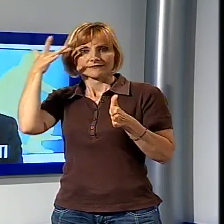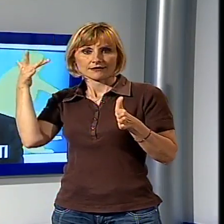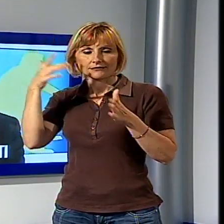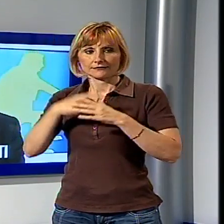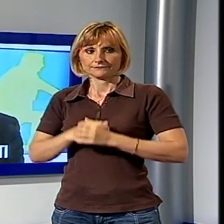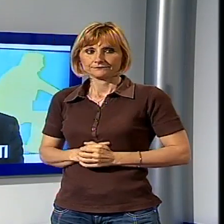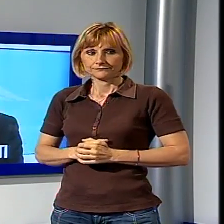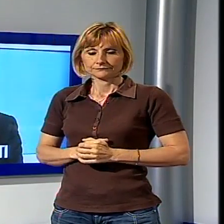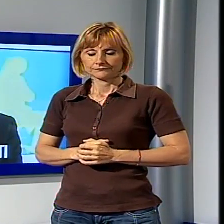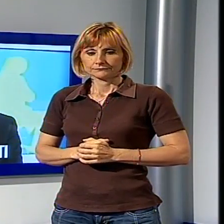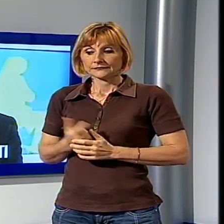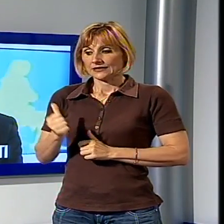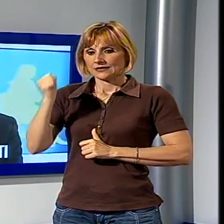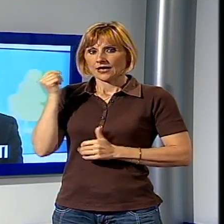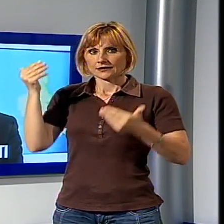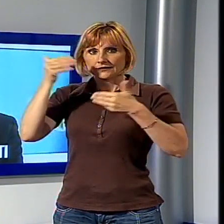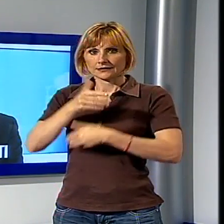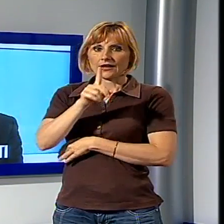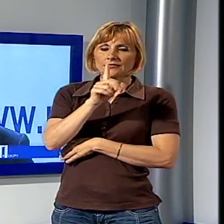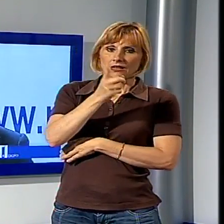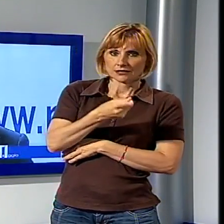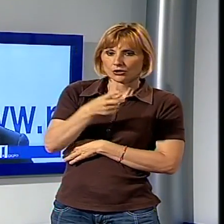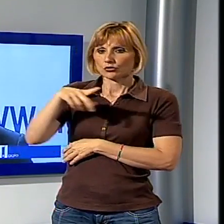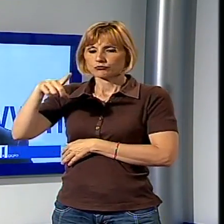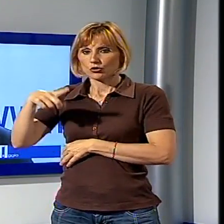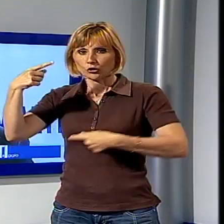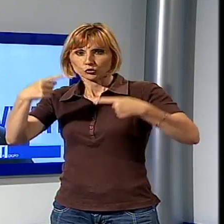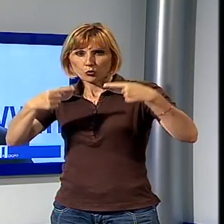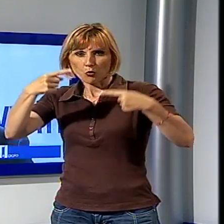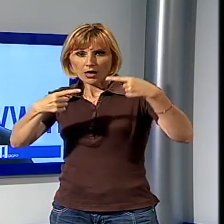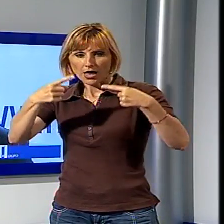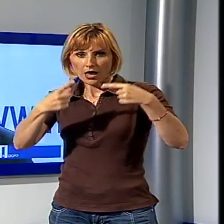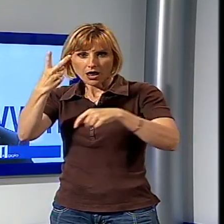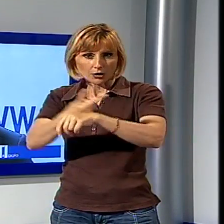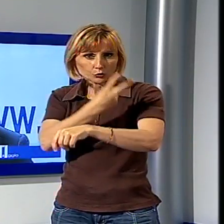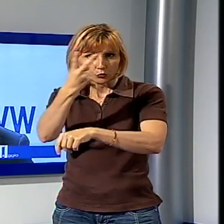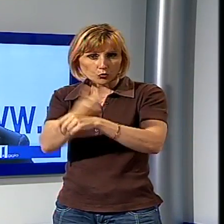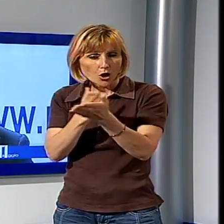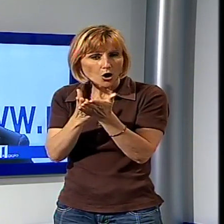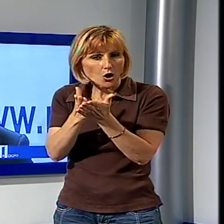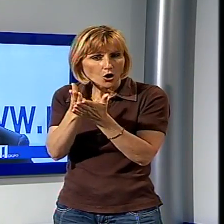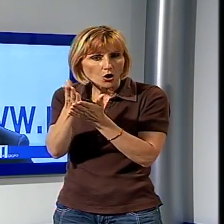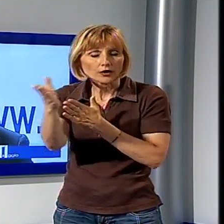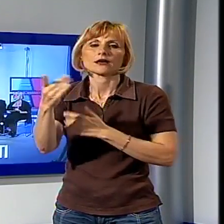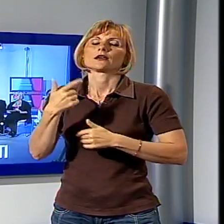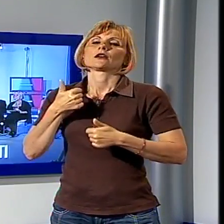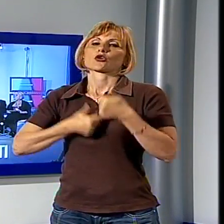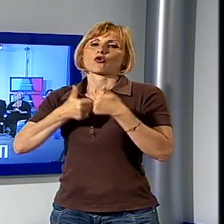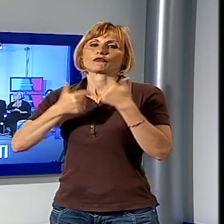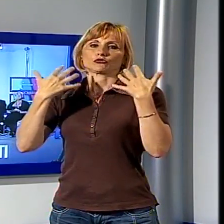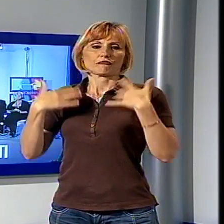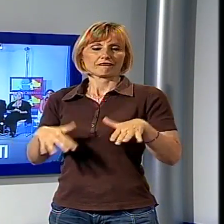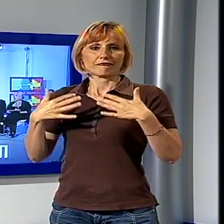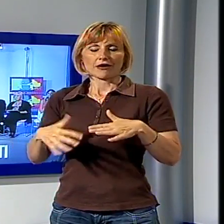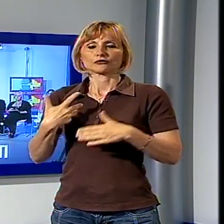Duello di due ore tra Del Ghingaro e Poletti i due candidati si sono confrontati su Noi TV rispondendo alle domande di